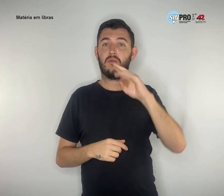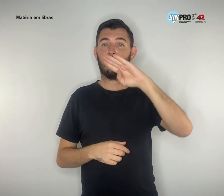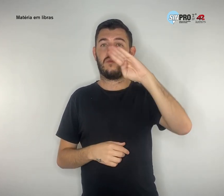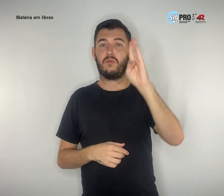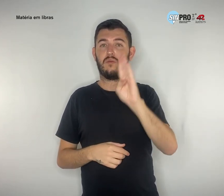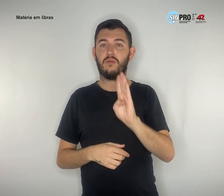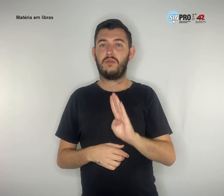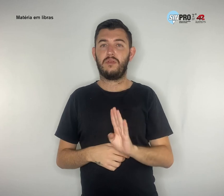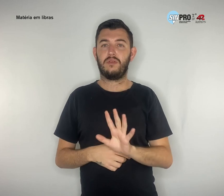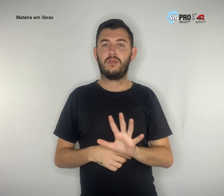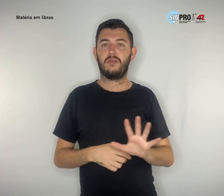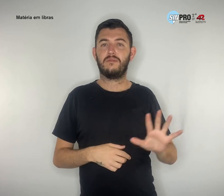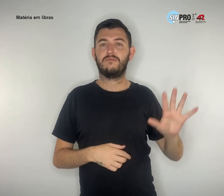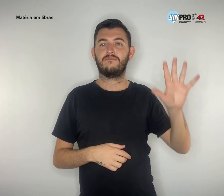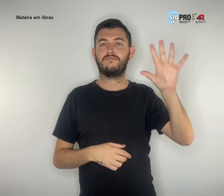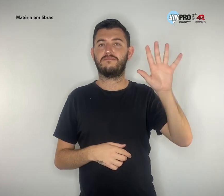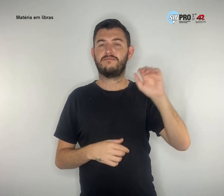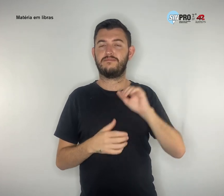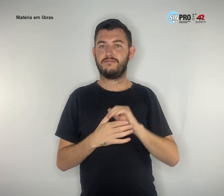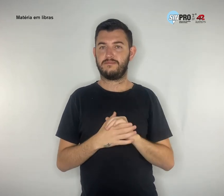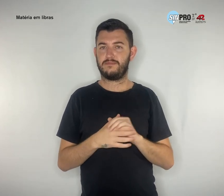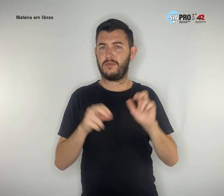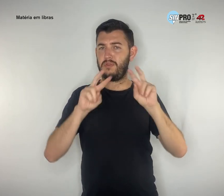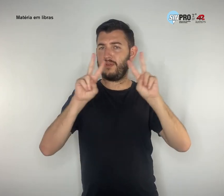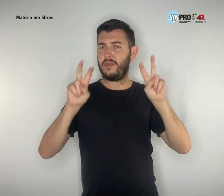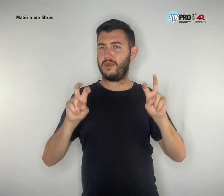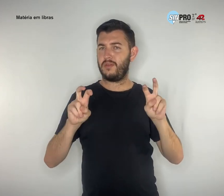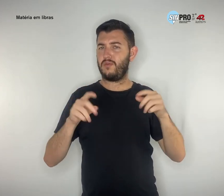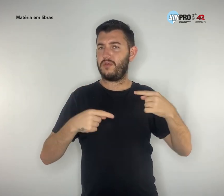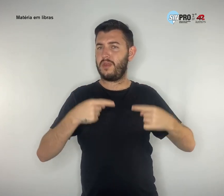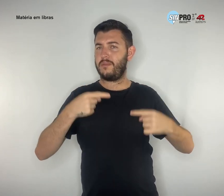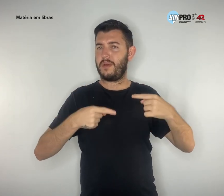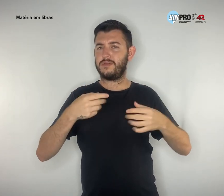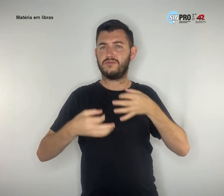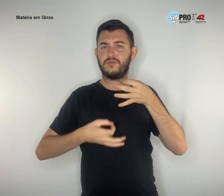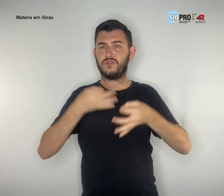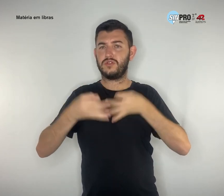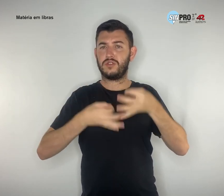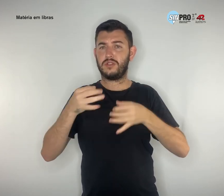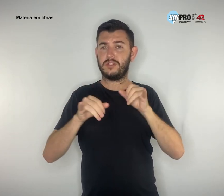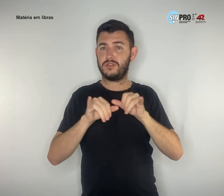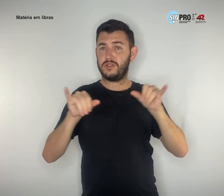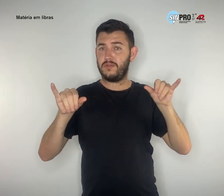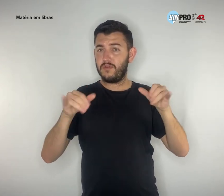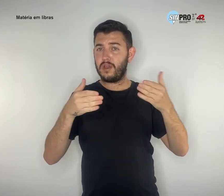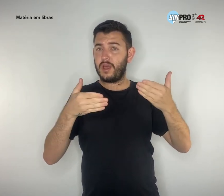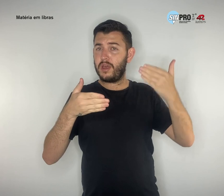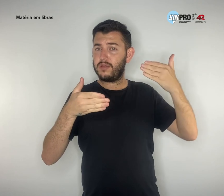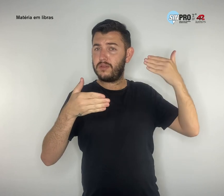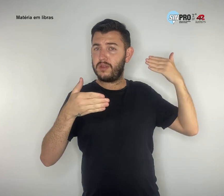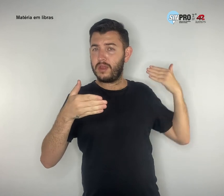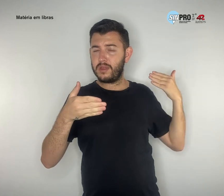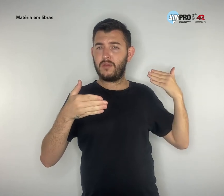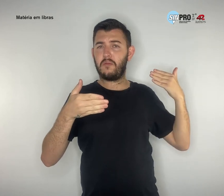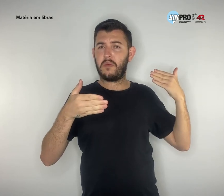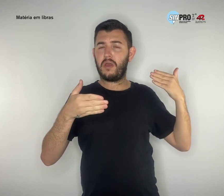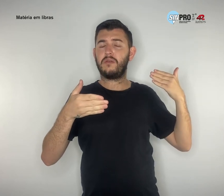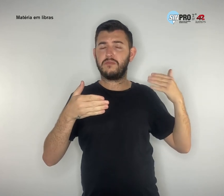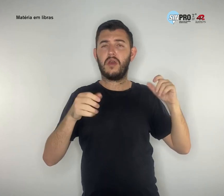Um dos assuntos mais comentados e divulgados nos últimos dias, a onda de atentados praticados